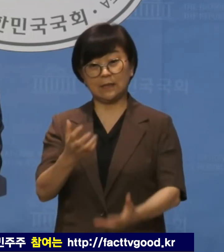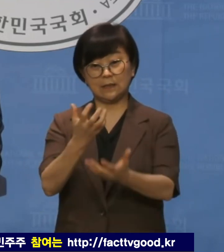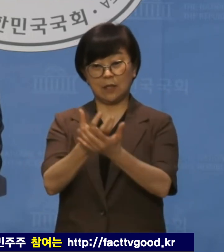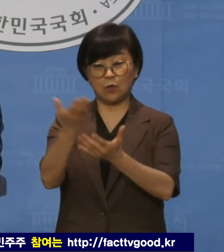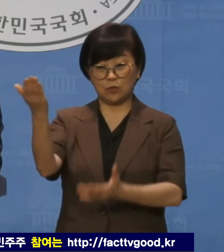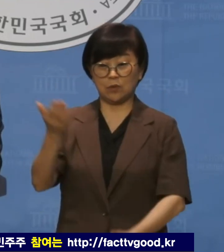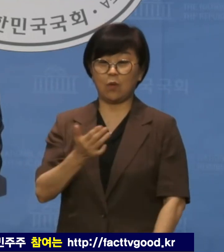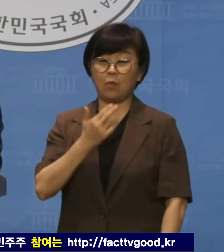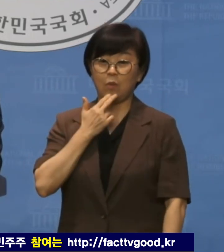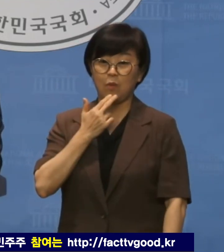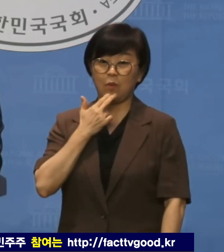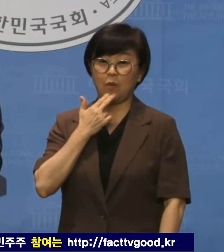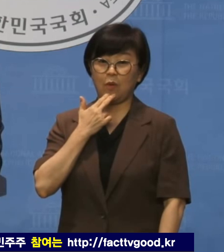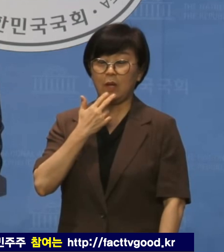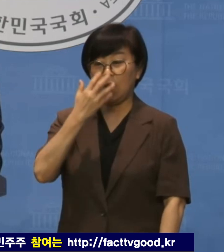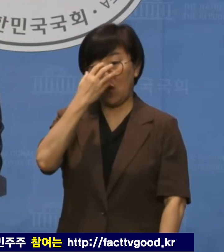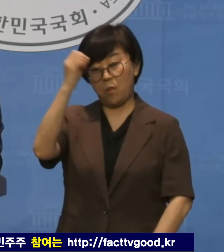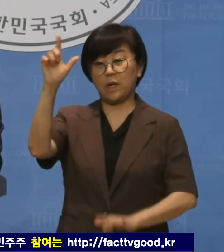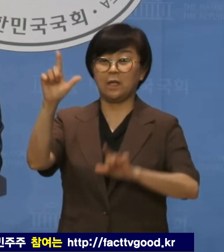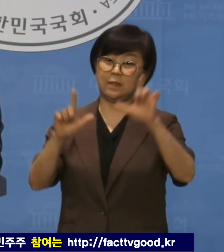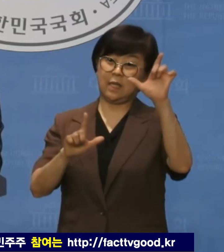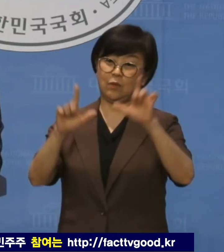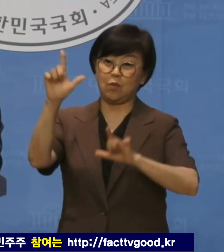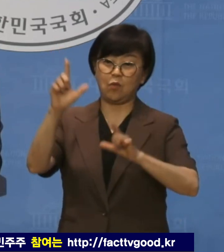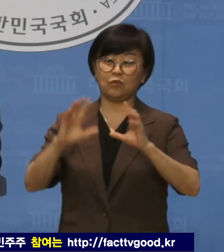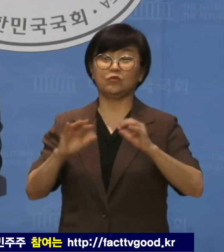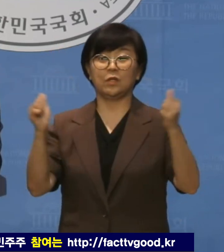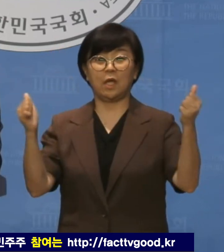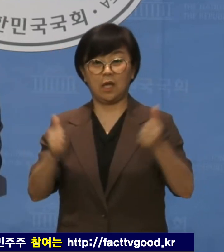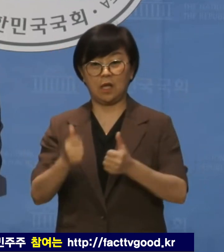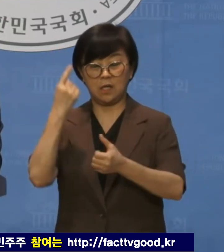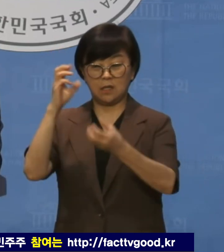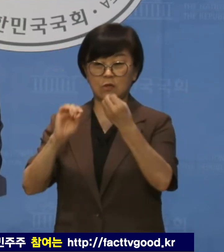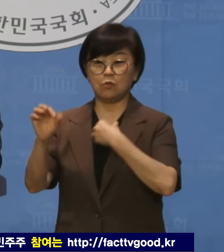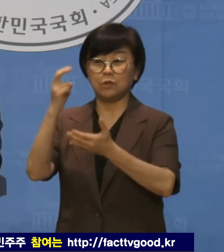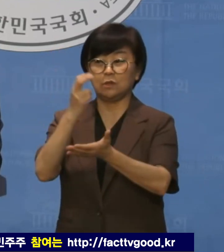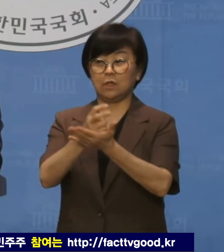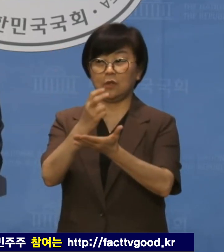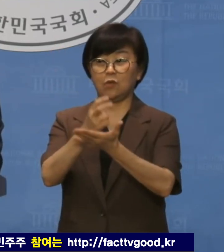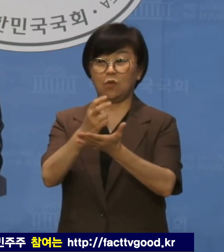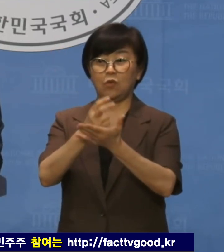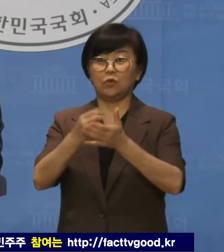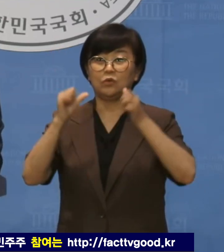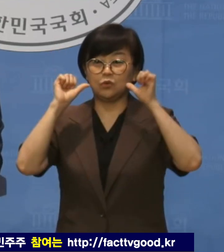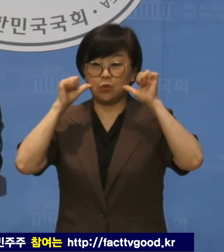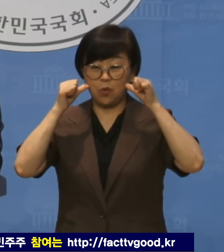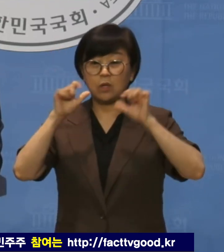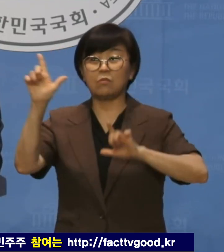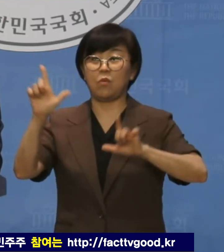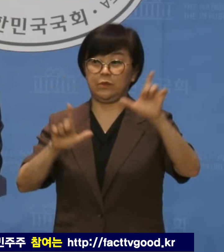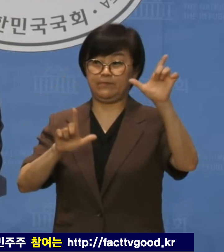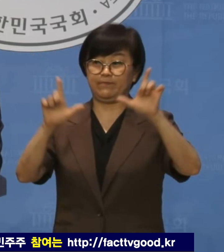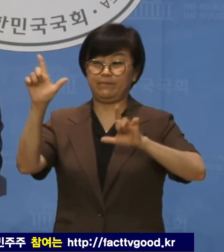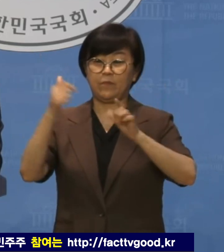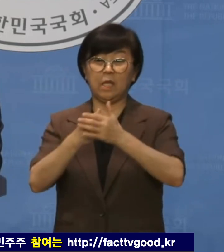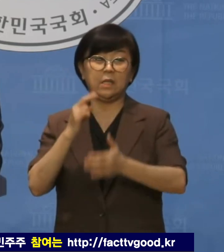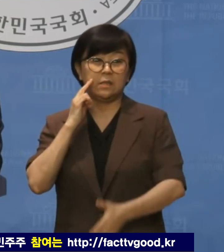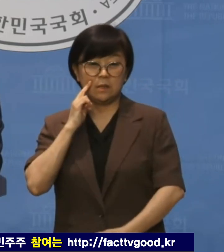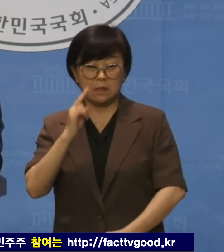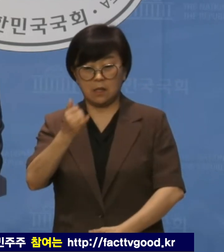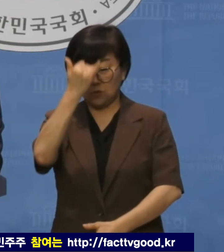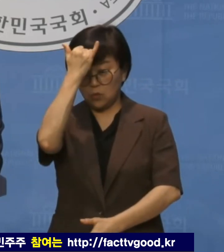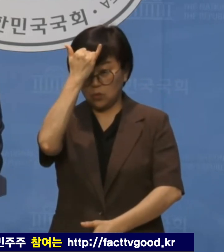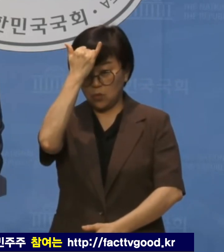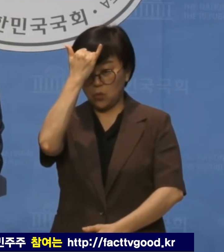미의 제출과 오만한 답변 태도 등 국회의 인사청문 제도를 조롱하는 태도와 심각한